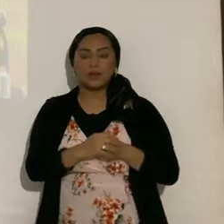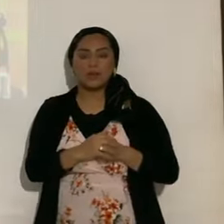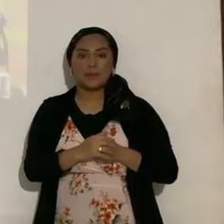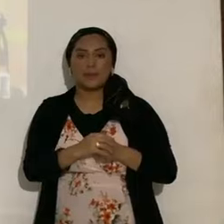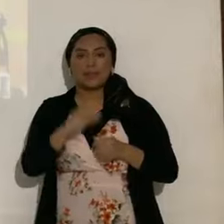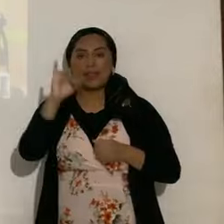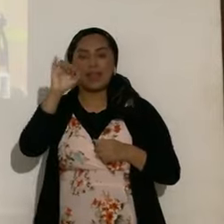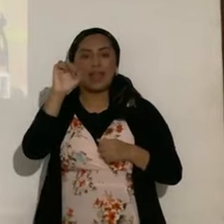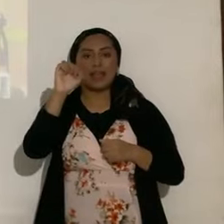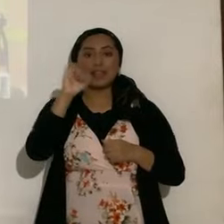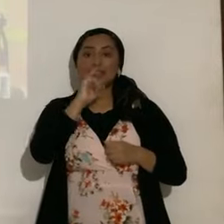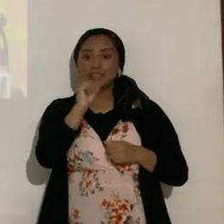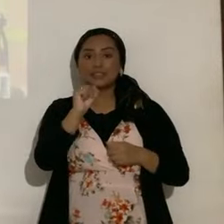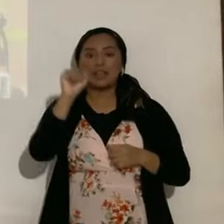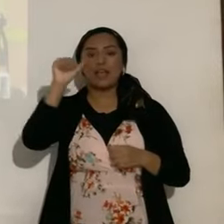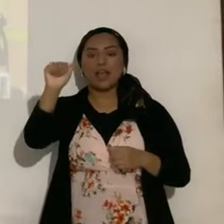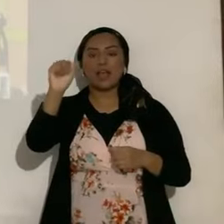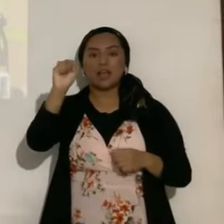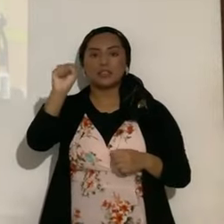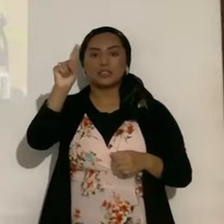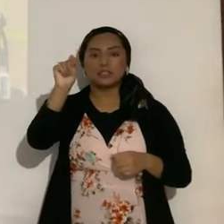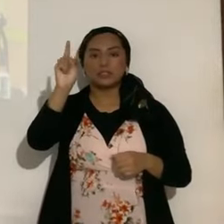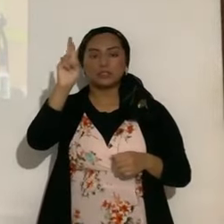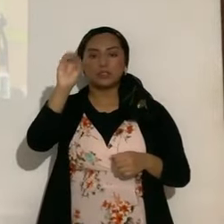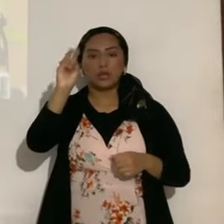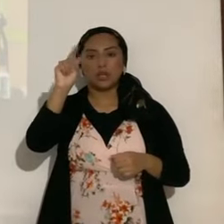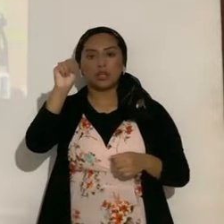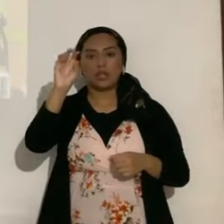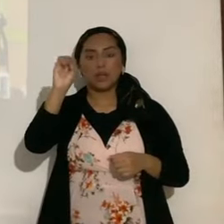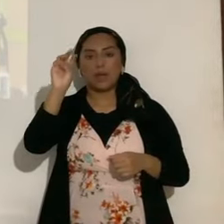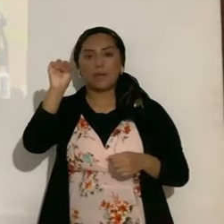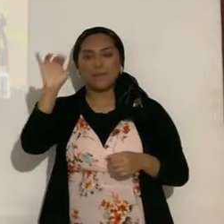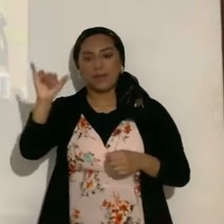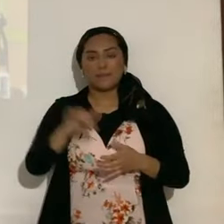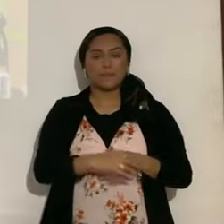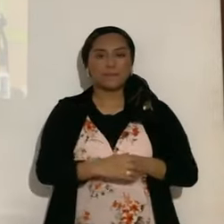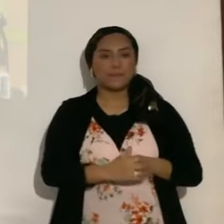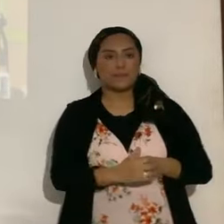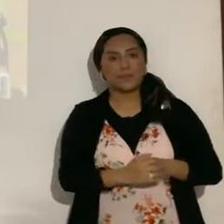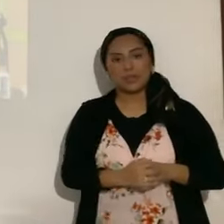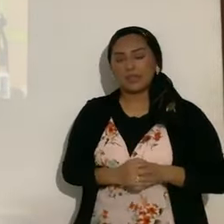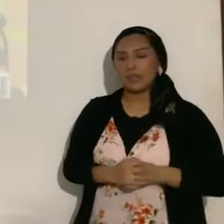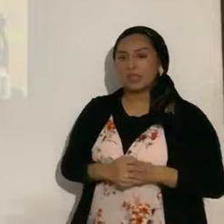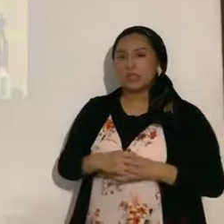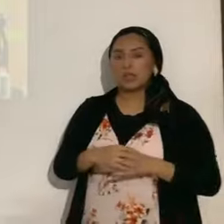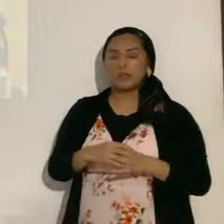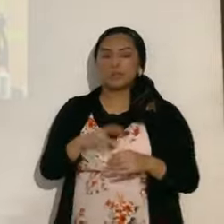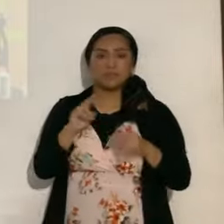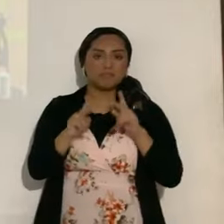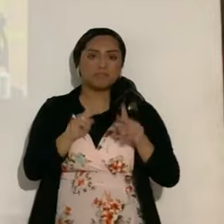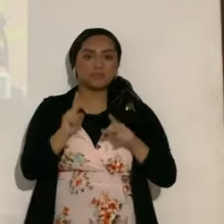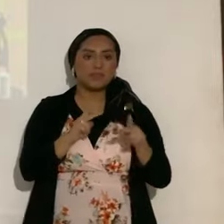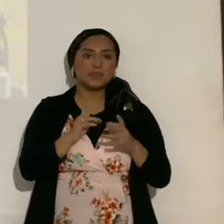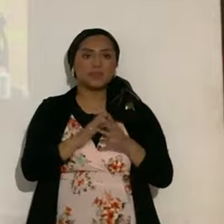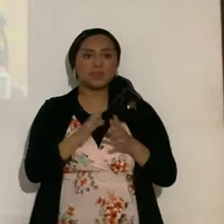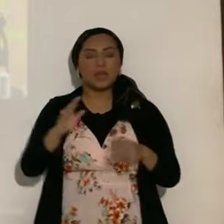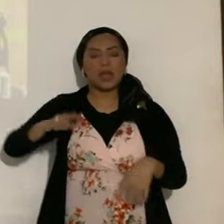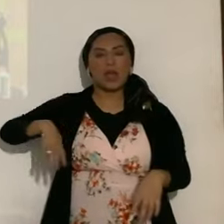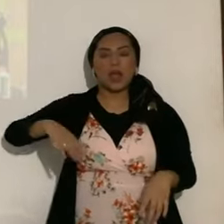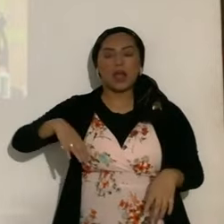astronomía. Ahora, mucha atención, la humanidad no ha entendido las señales de